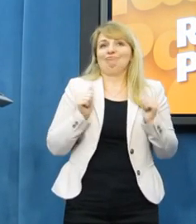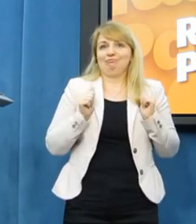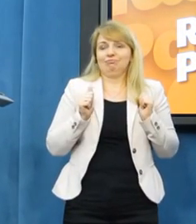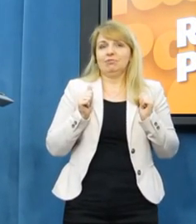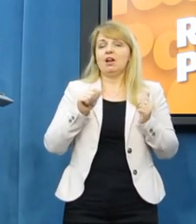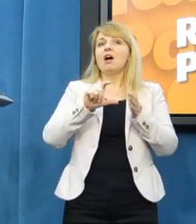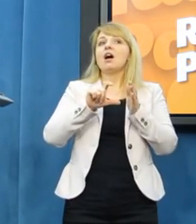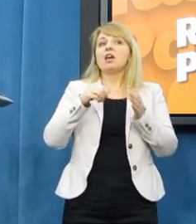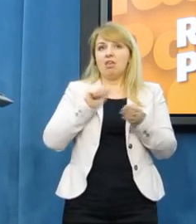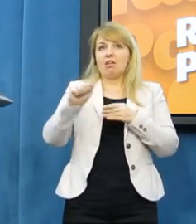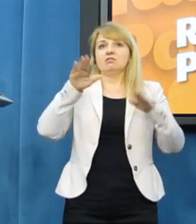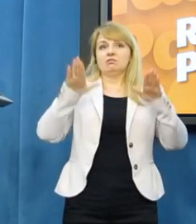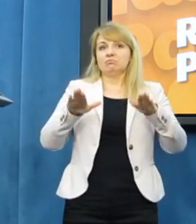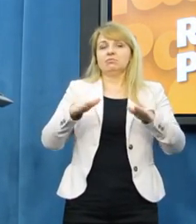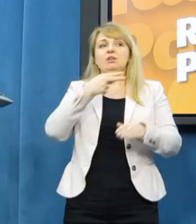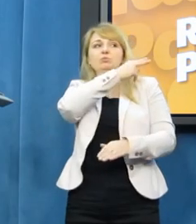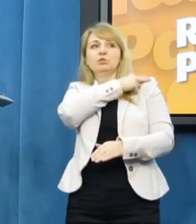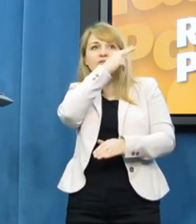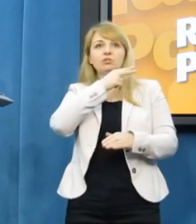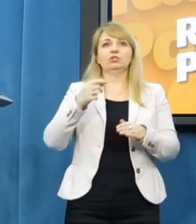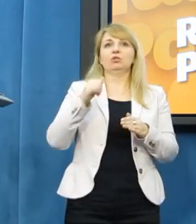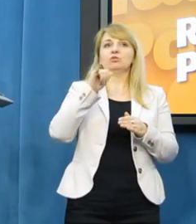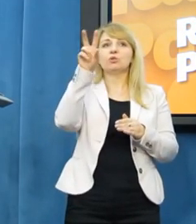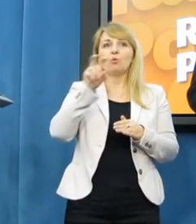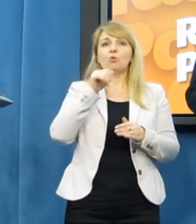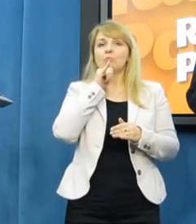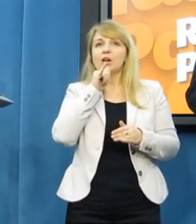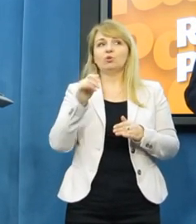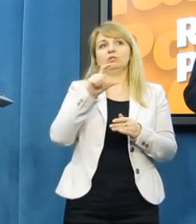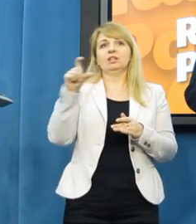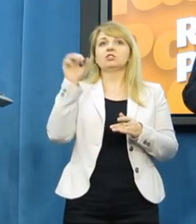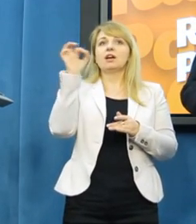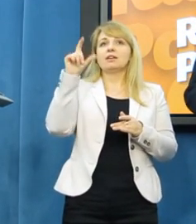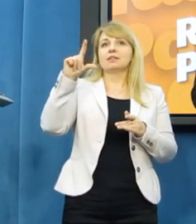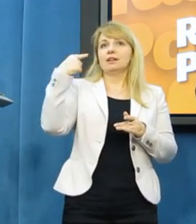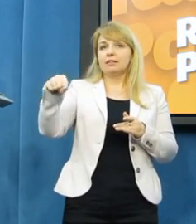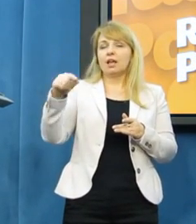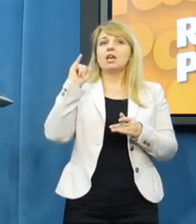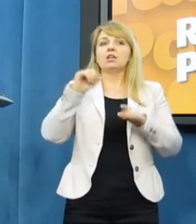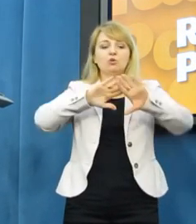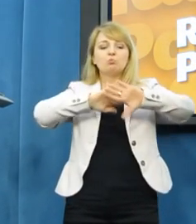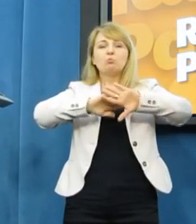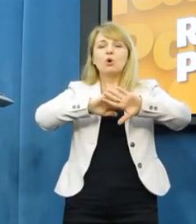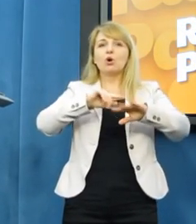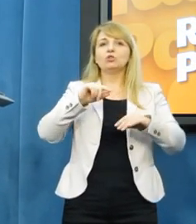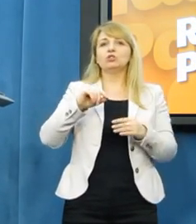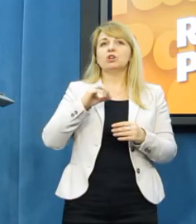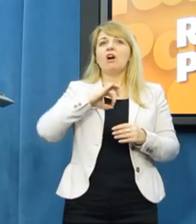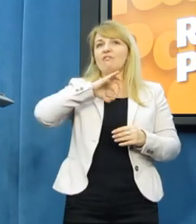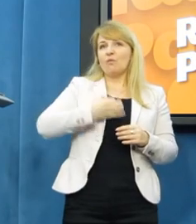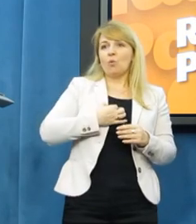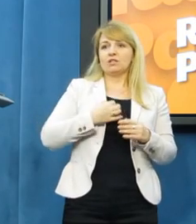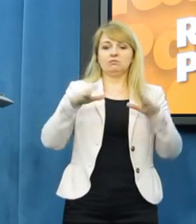przewodniczącym ruchu Palikota czy SLD i z tej pozycji bronić swojej obecności w polityce.